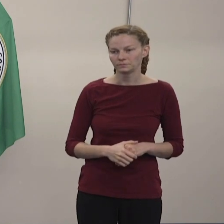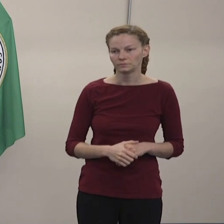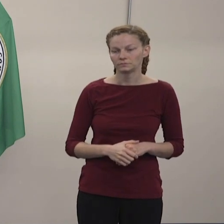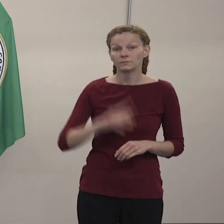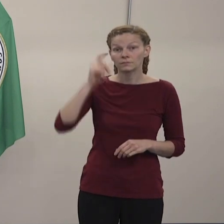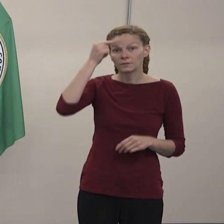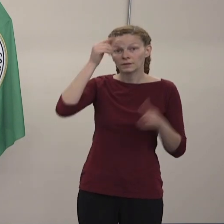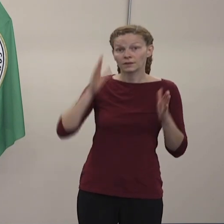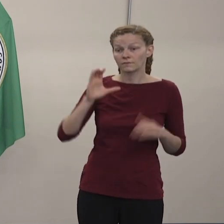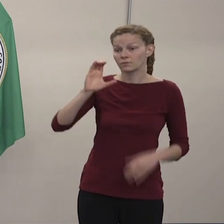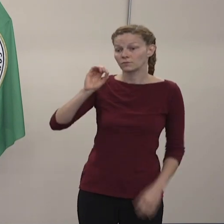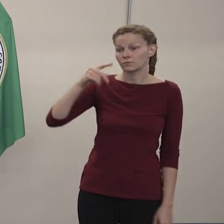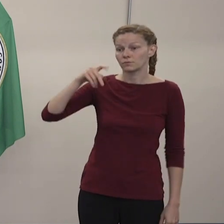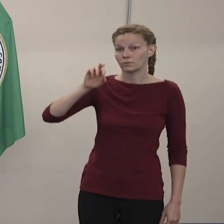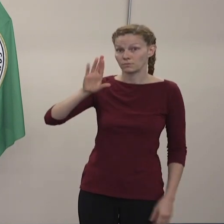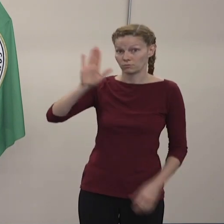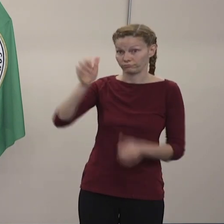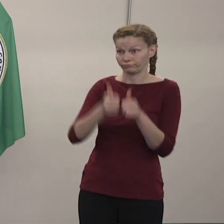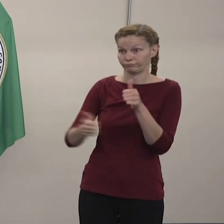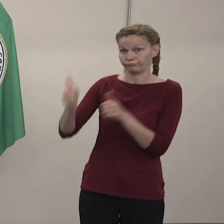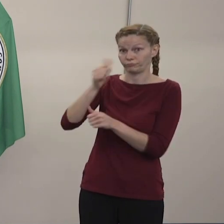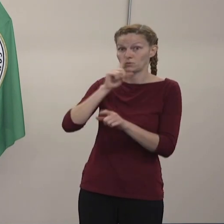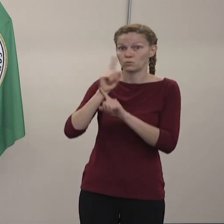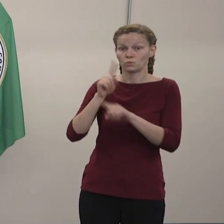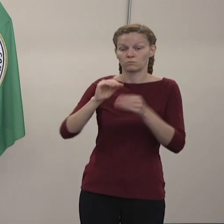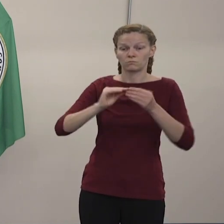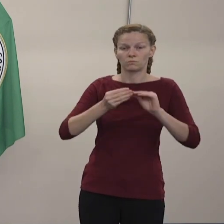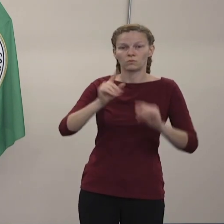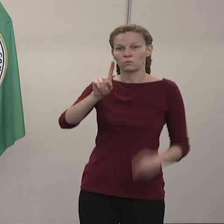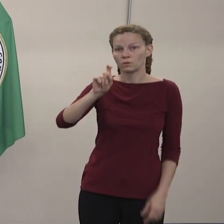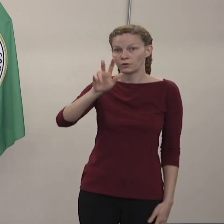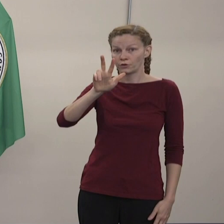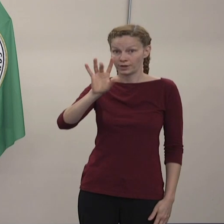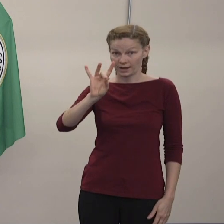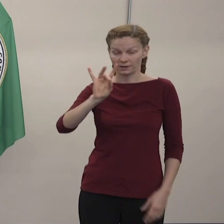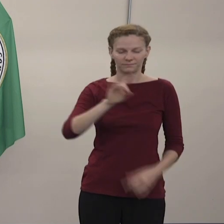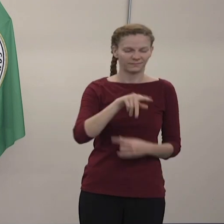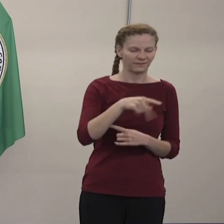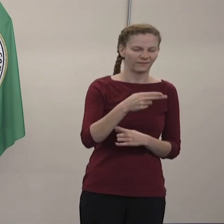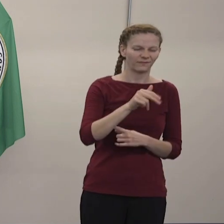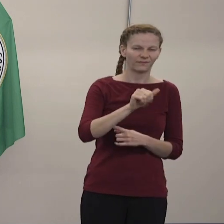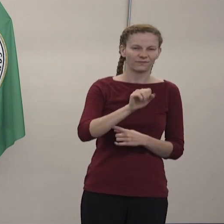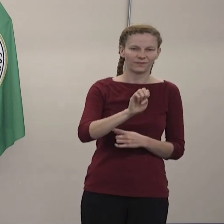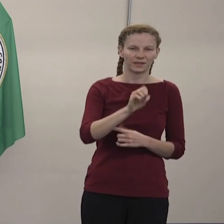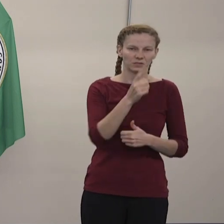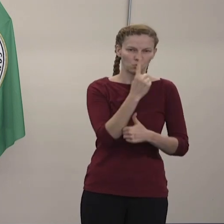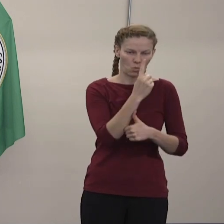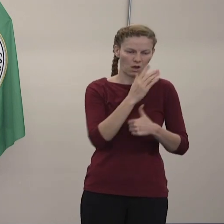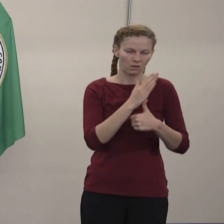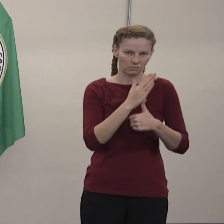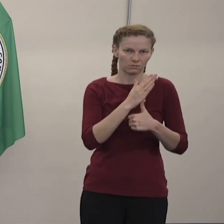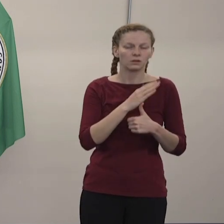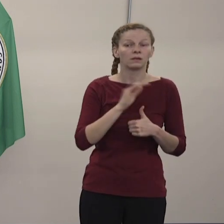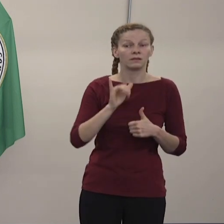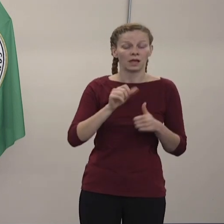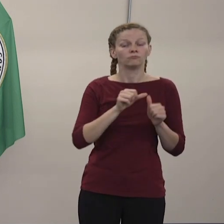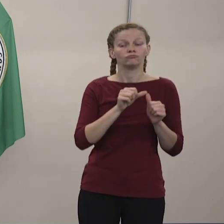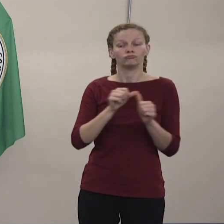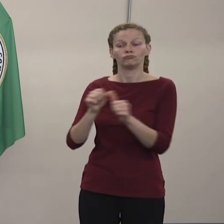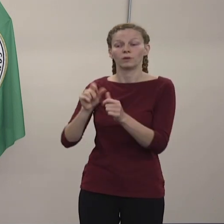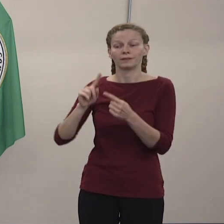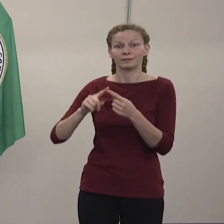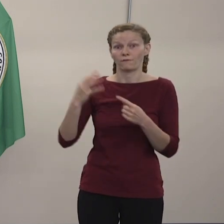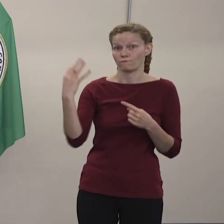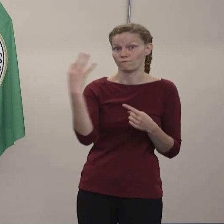La orden número 138 del gobernador Cooper de la fase 1 sigue en efecto hasta este viernes